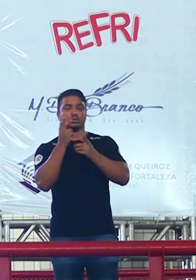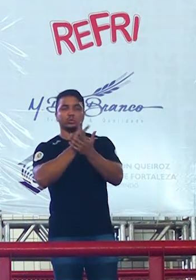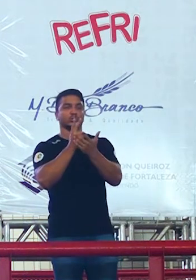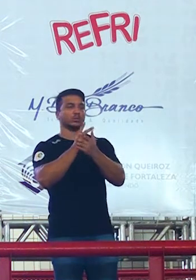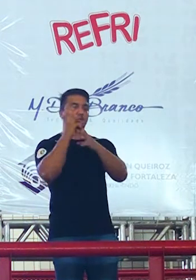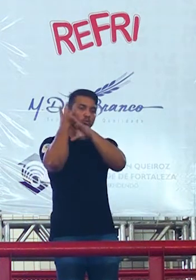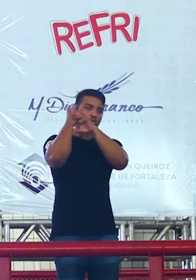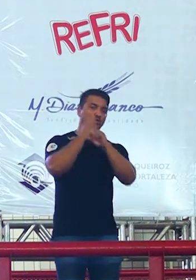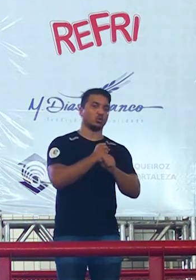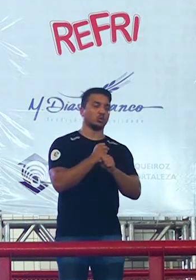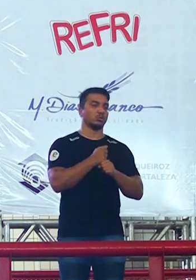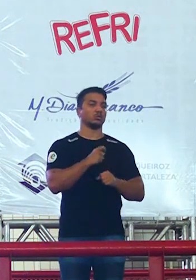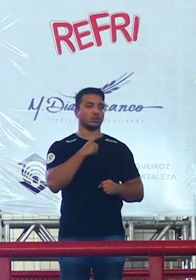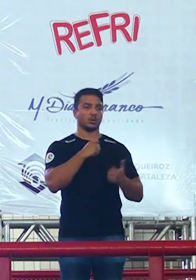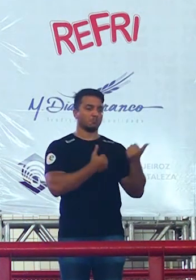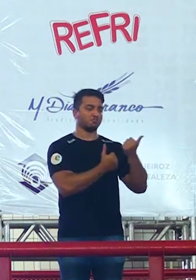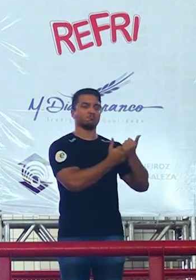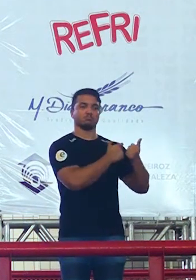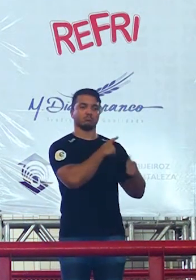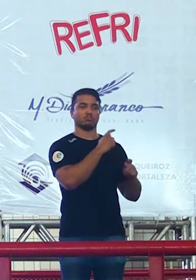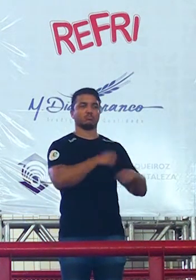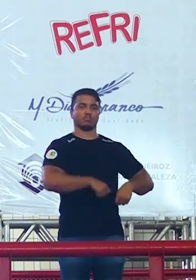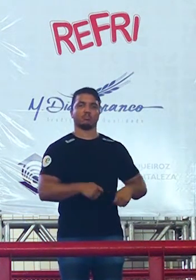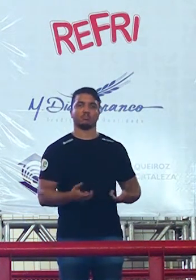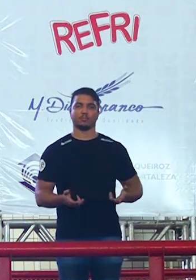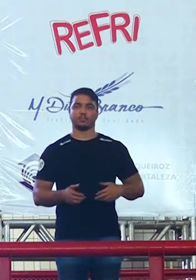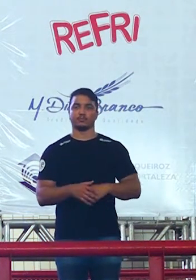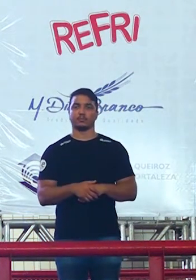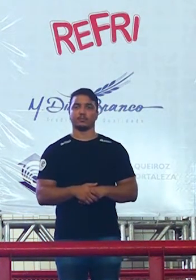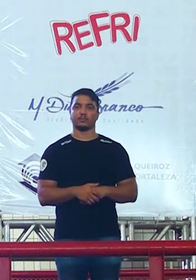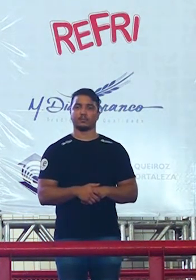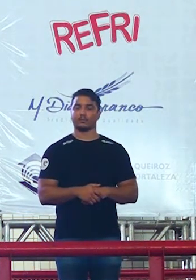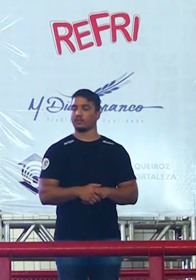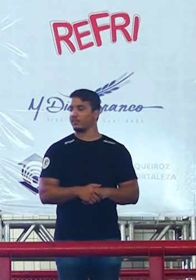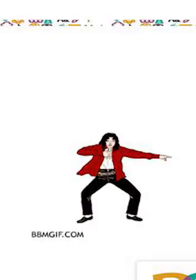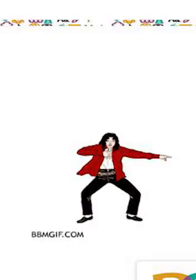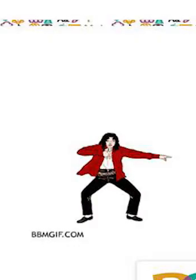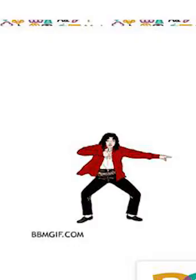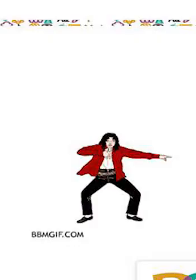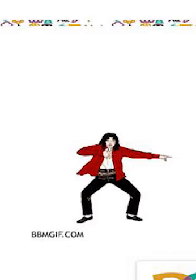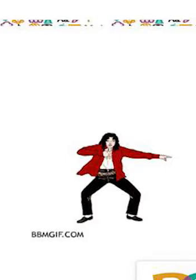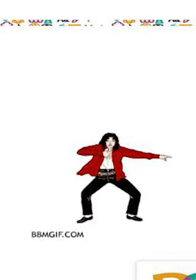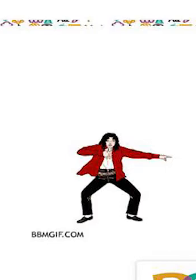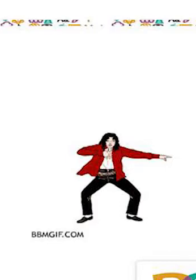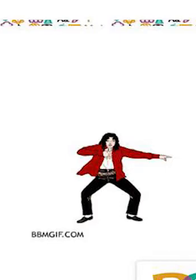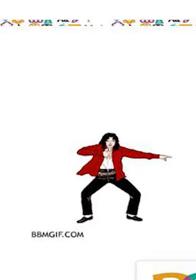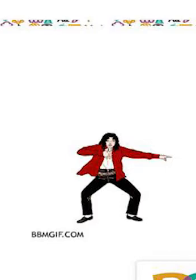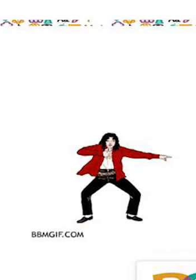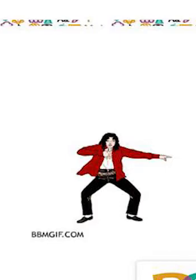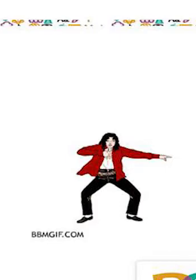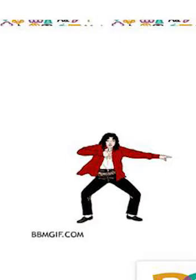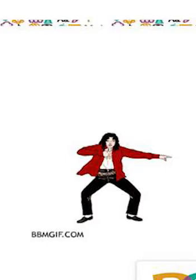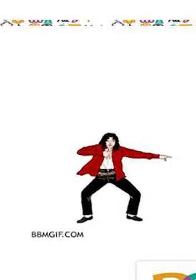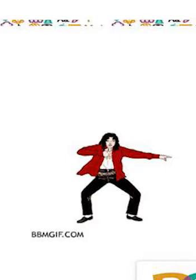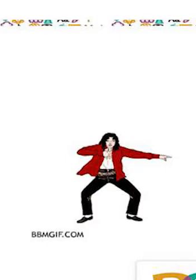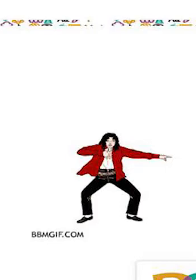o cara tinha muito suporte aí está um boletim nota mil